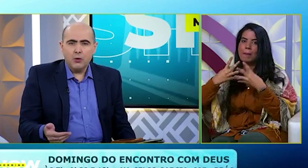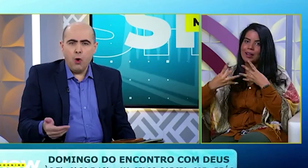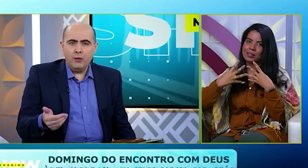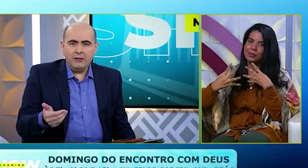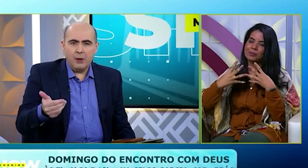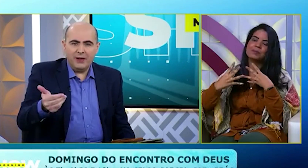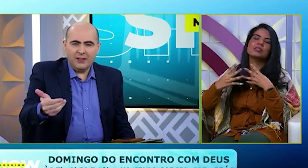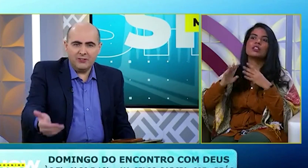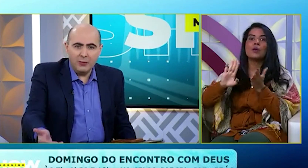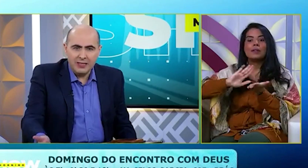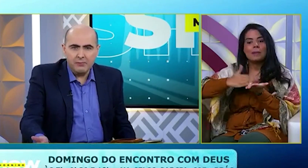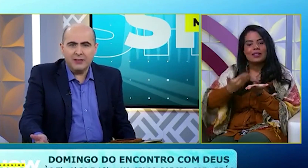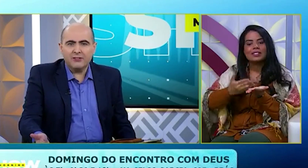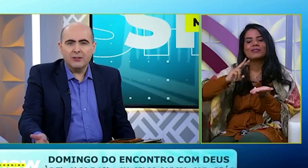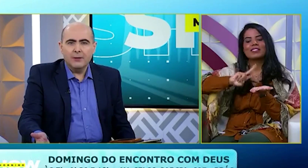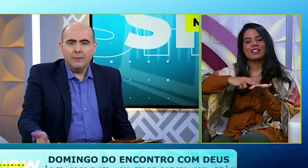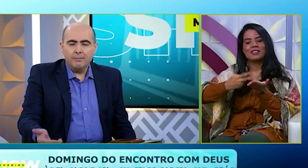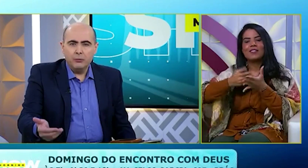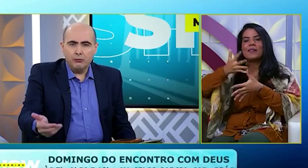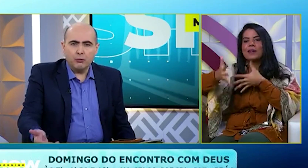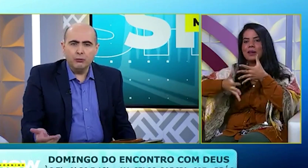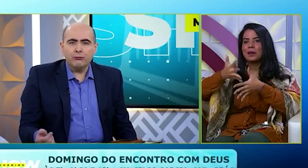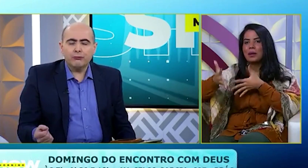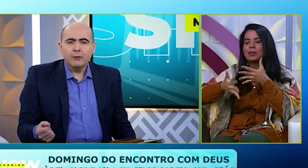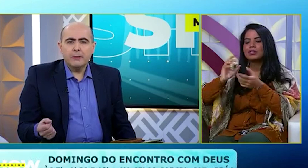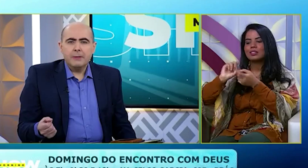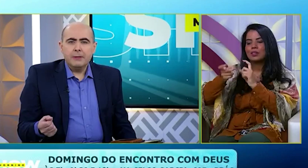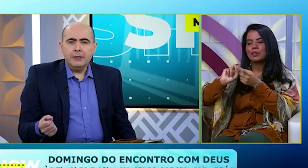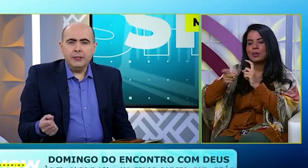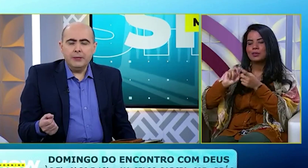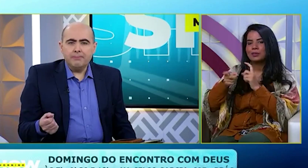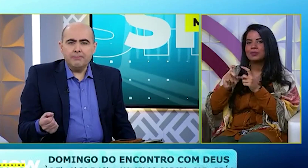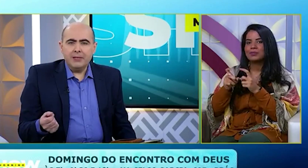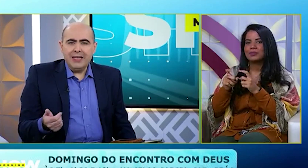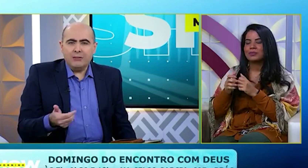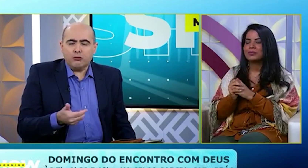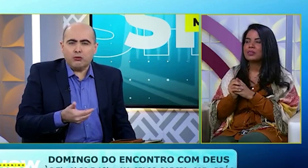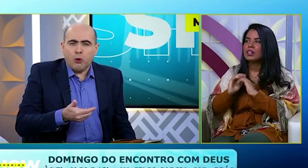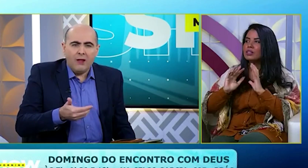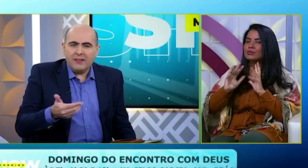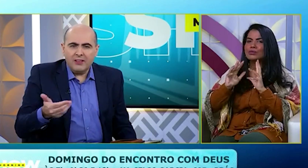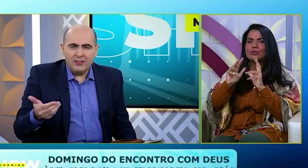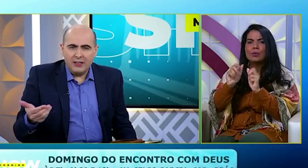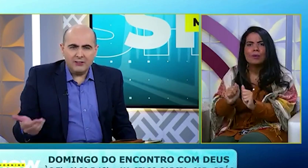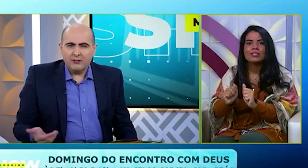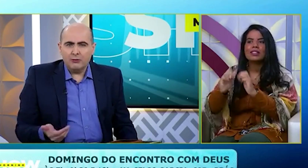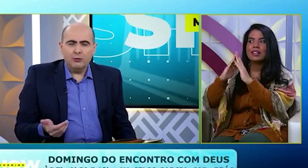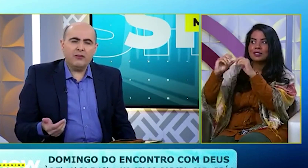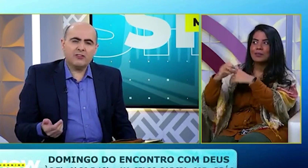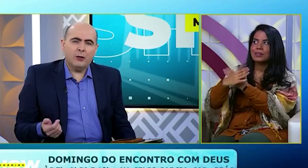Com interpretação em Libras, Nos cultos, E em todas as